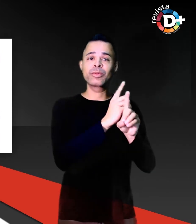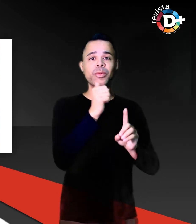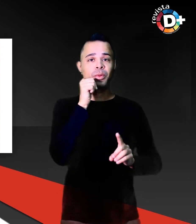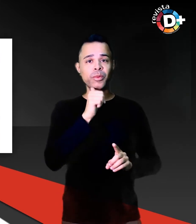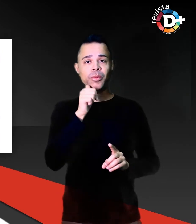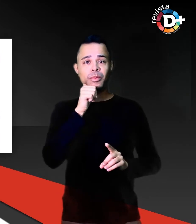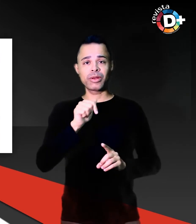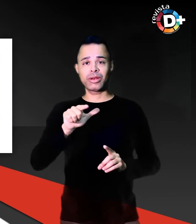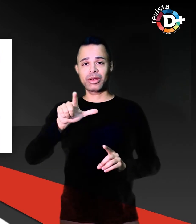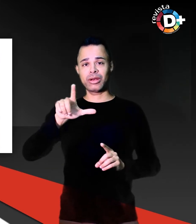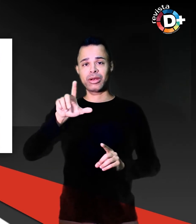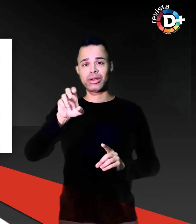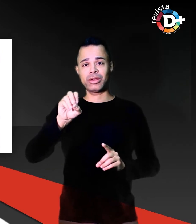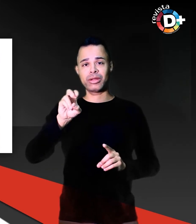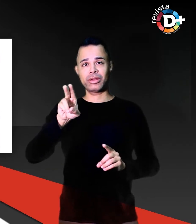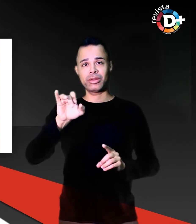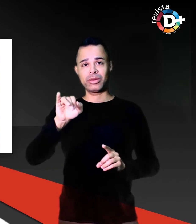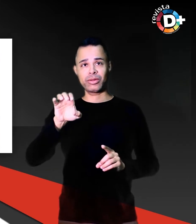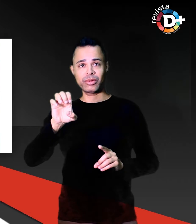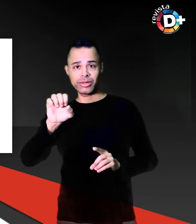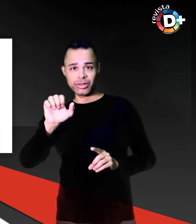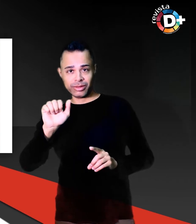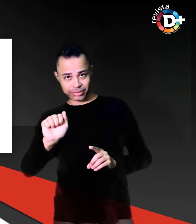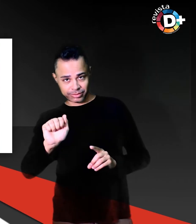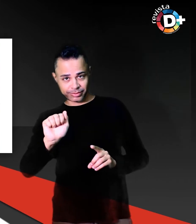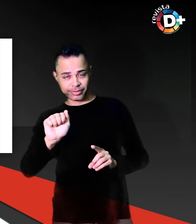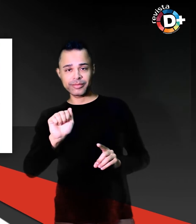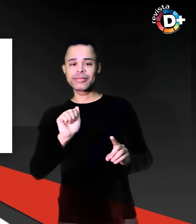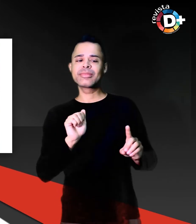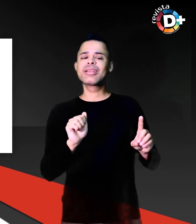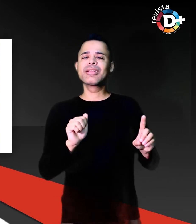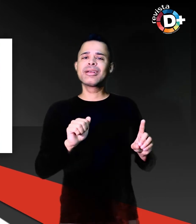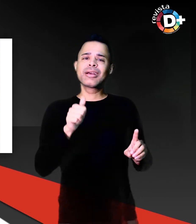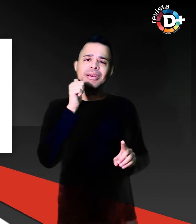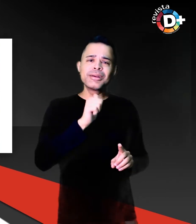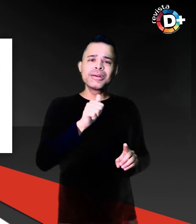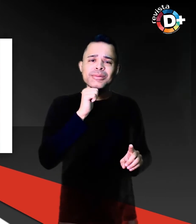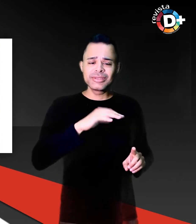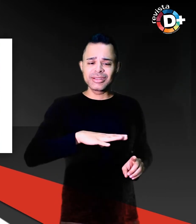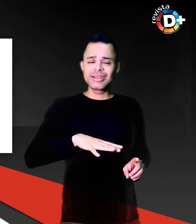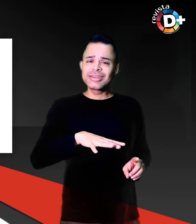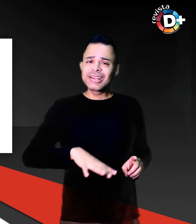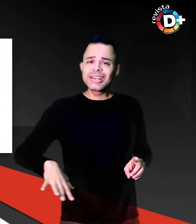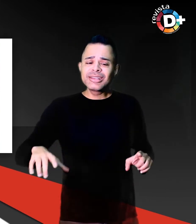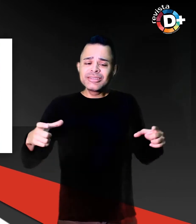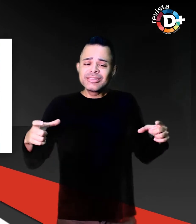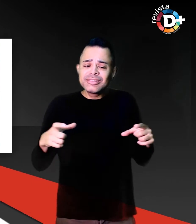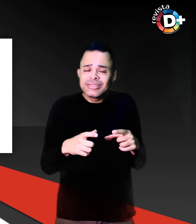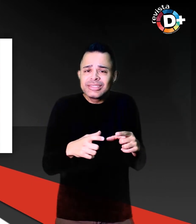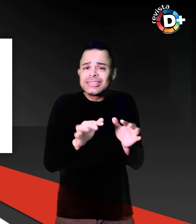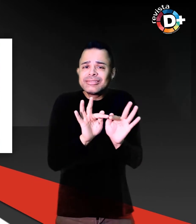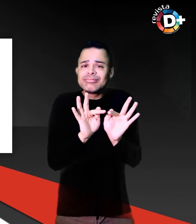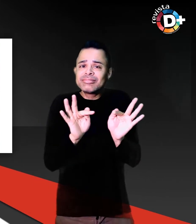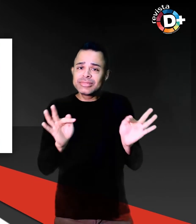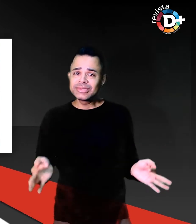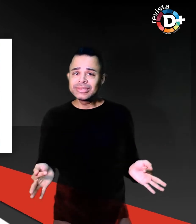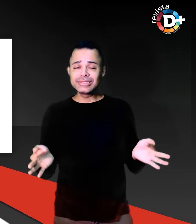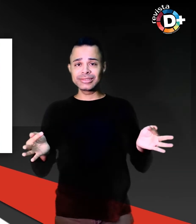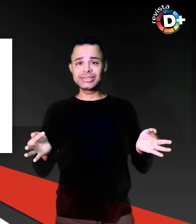monótoma, em uma pequena cidade inglesa. Após um longo período de tentativas para ingressar no mercado de trabalho,